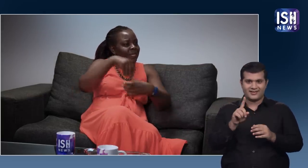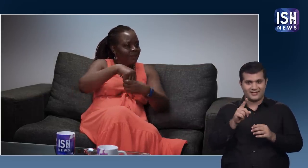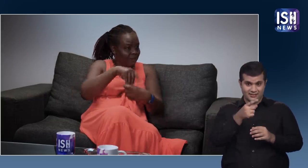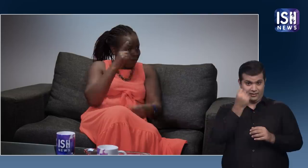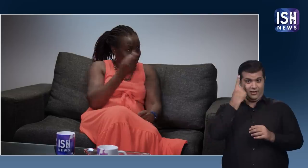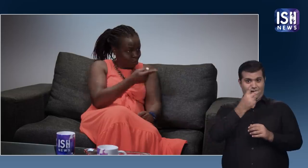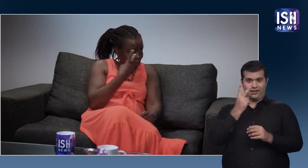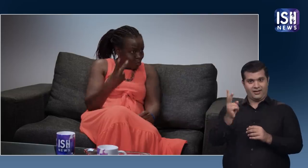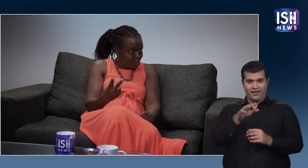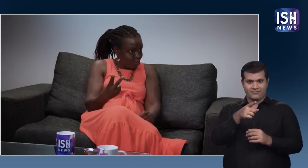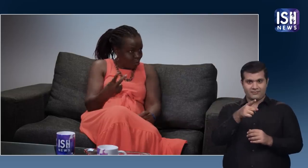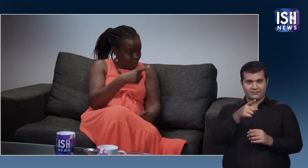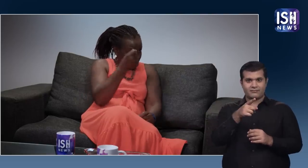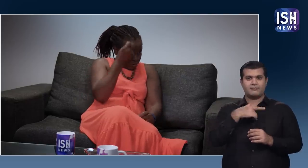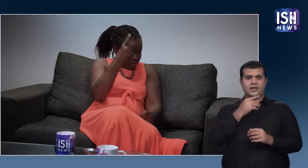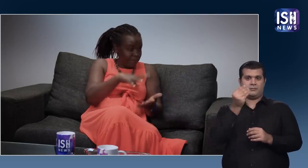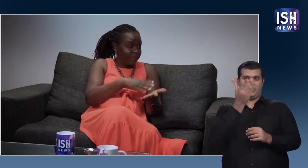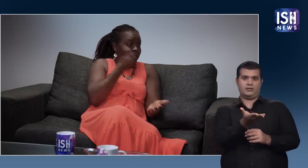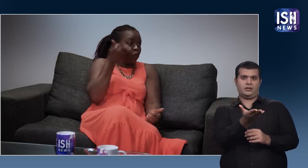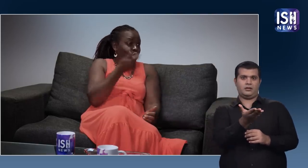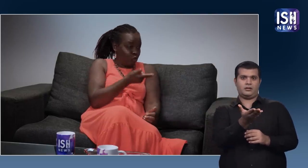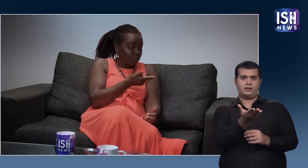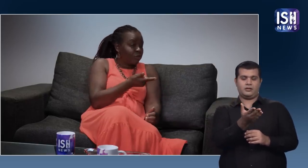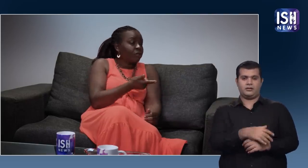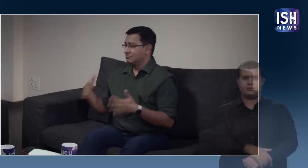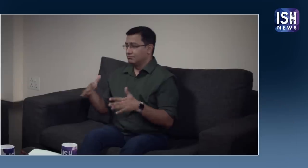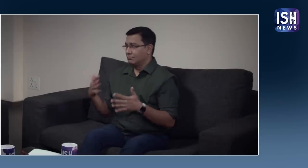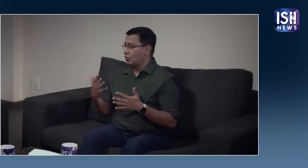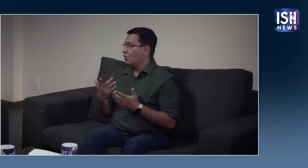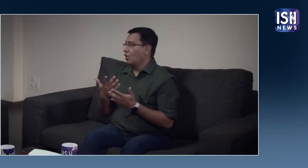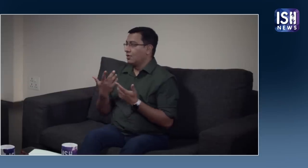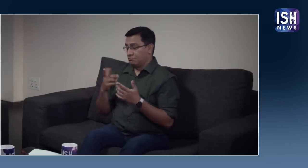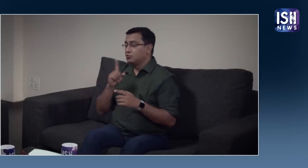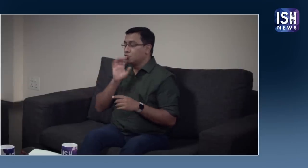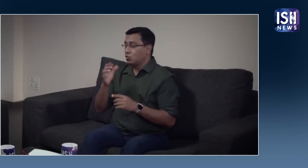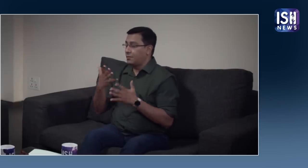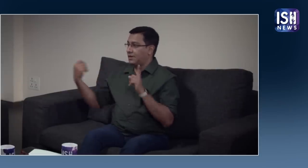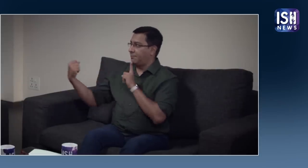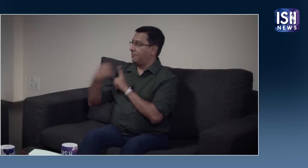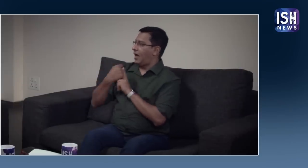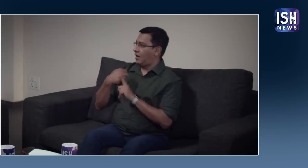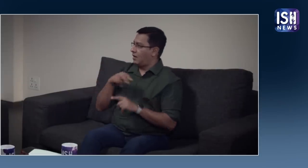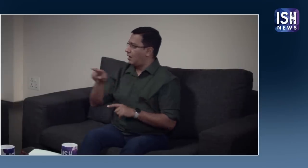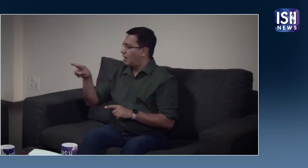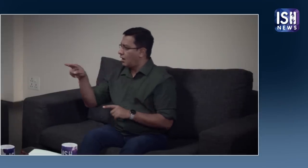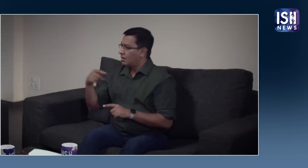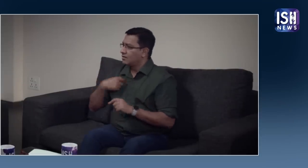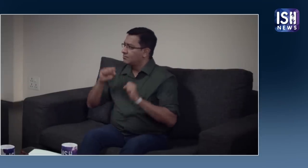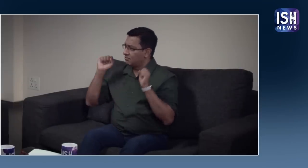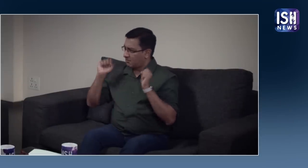भाषा में समबाद करना कैसा होता है है ना आप इसे बेतर जानते होंगे सच मुझ वह इतना बड़ा प्रभाव था मैंने देखा कि मैं